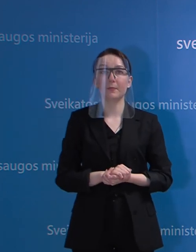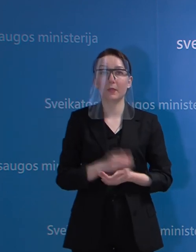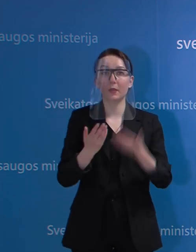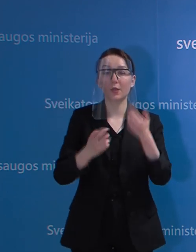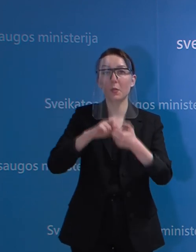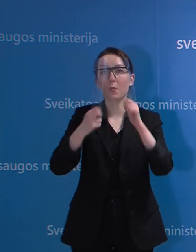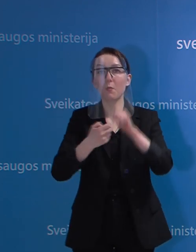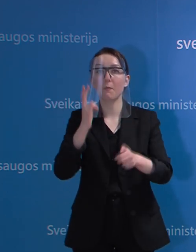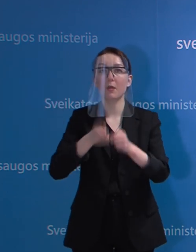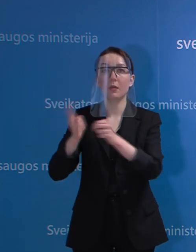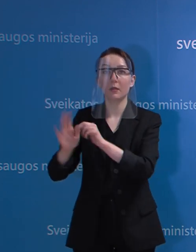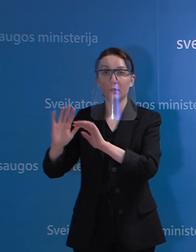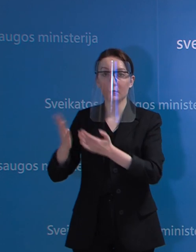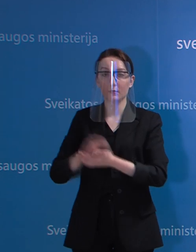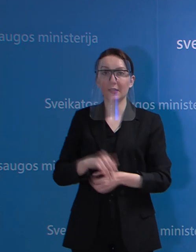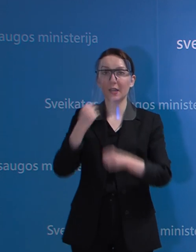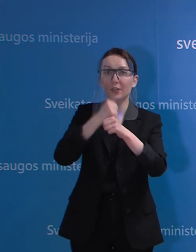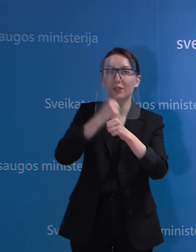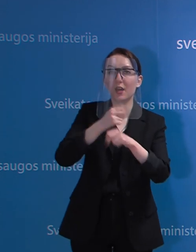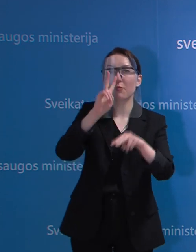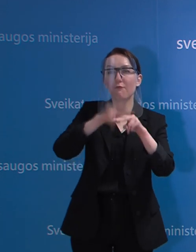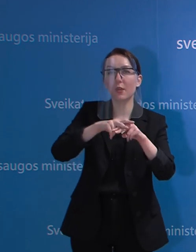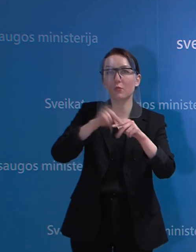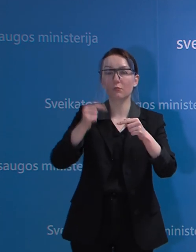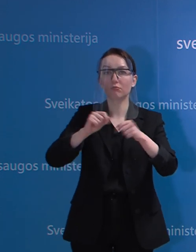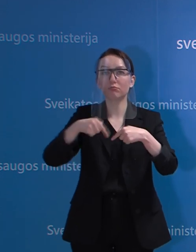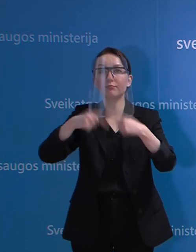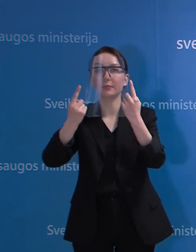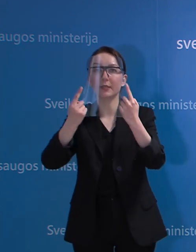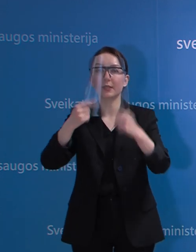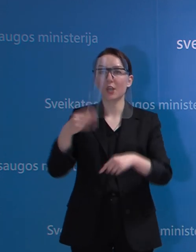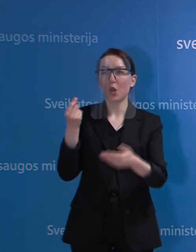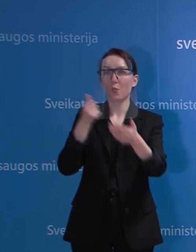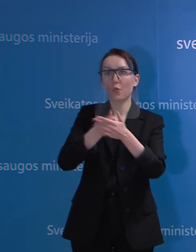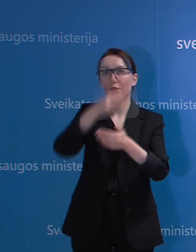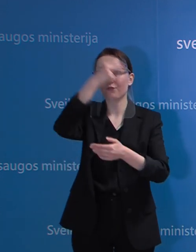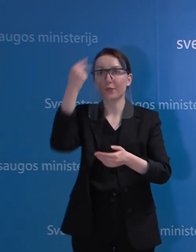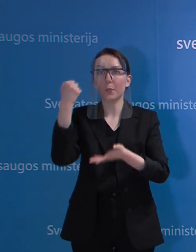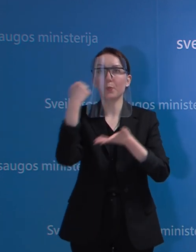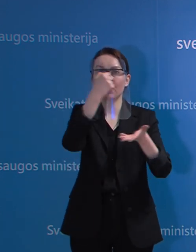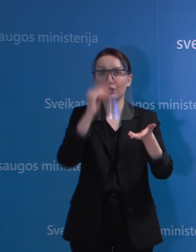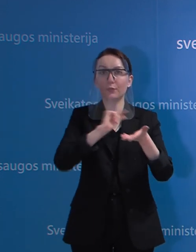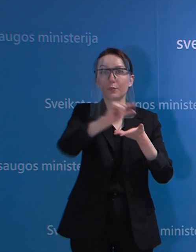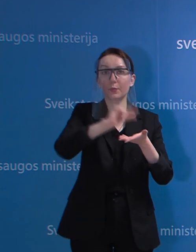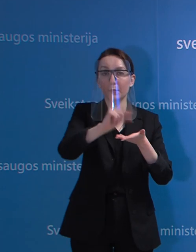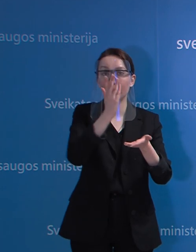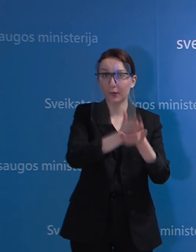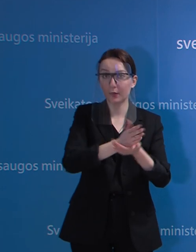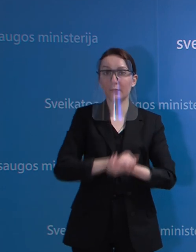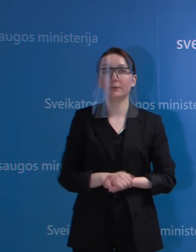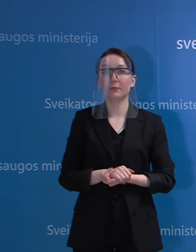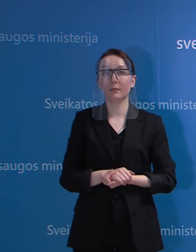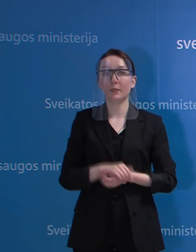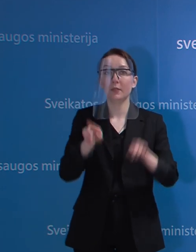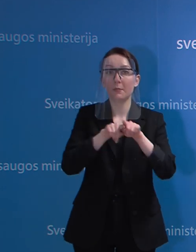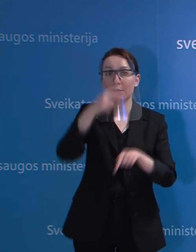arba problemų sprendimui, nes tai yra darbo vietos Lietuvoje, tai yra Lietuvoje sumokėti mokesčiai ir vėlgi tai yra